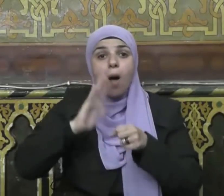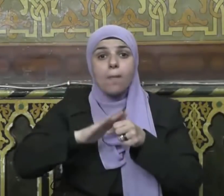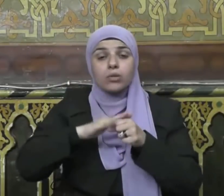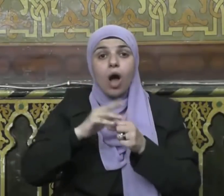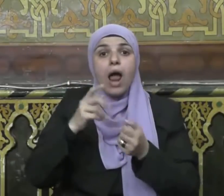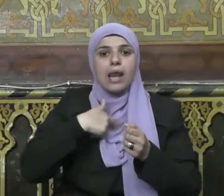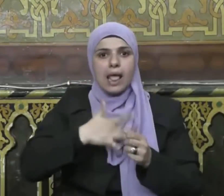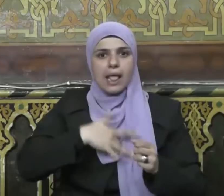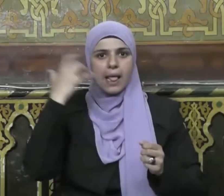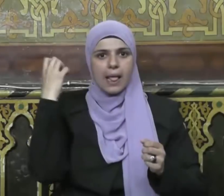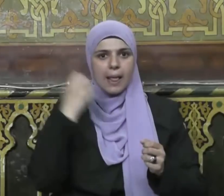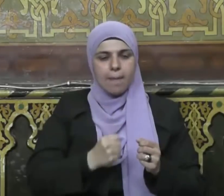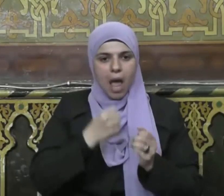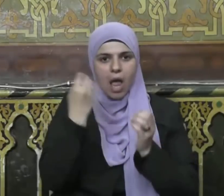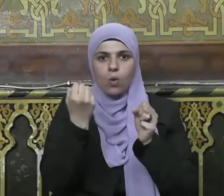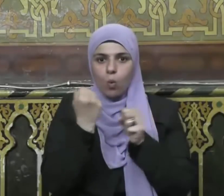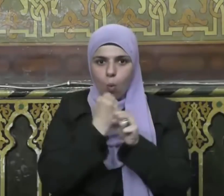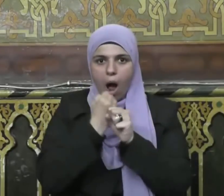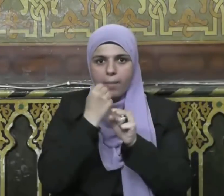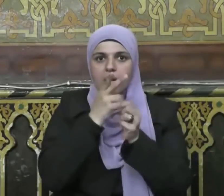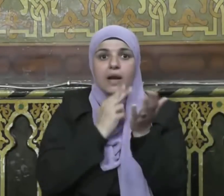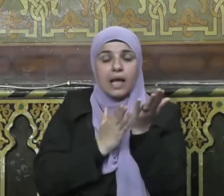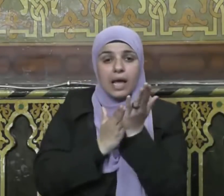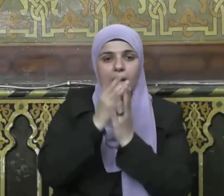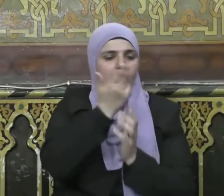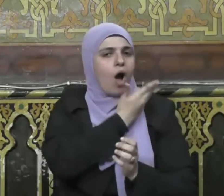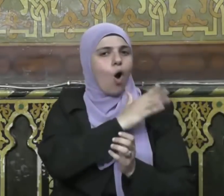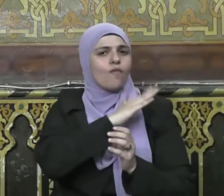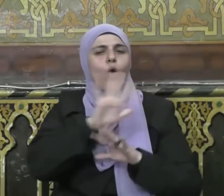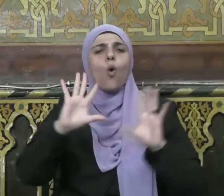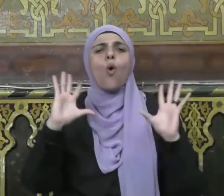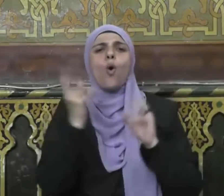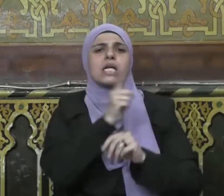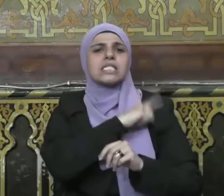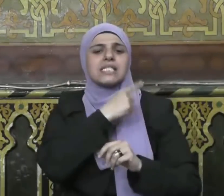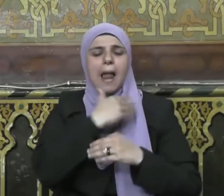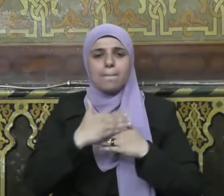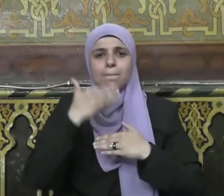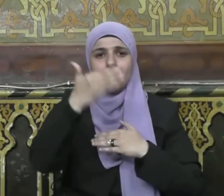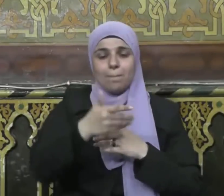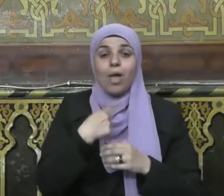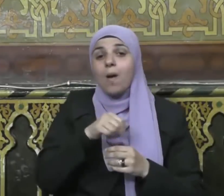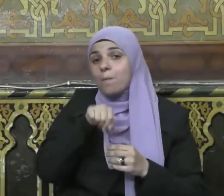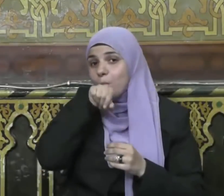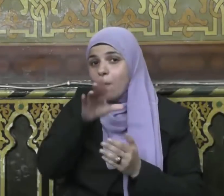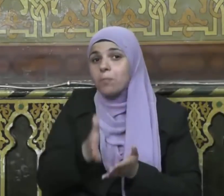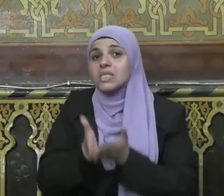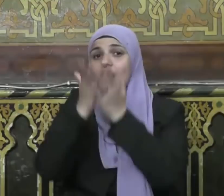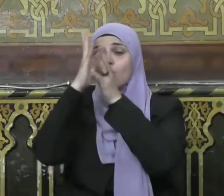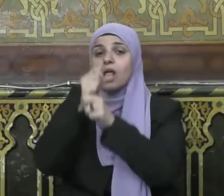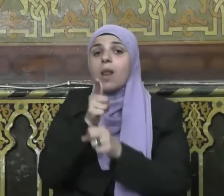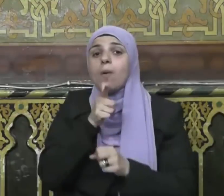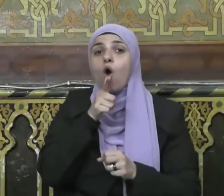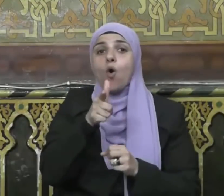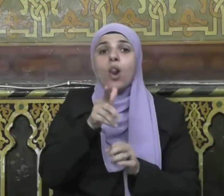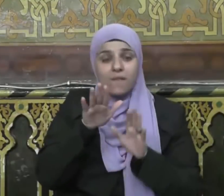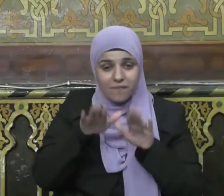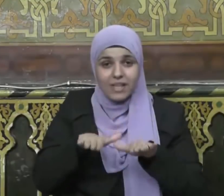لمن أطعم الطعام وألان الكلام وتابع الصيام وصلى والناس نيام